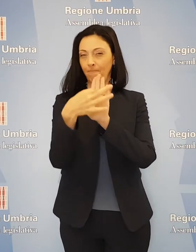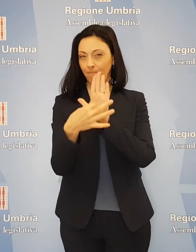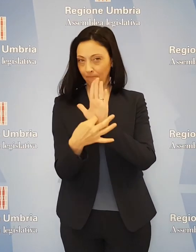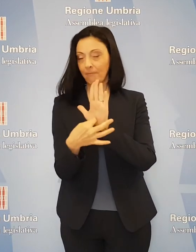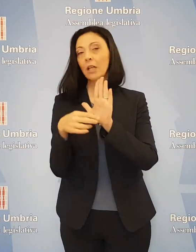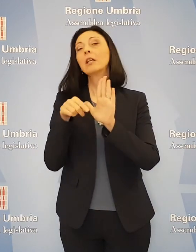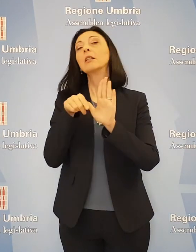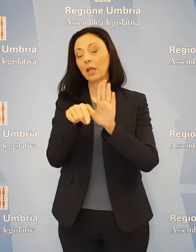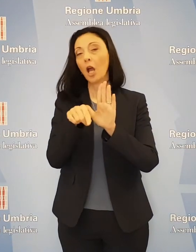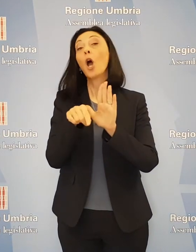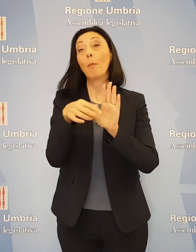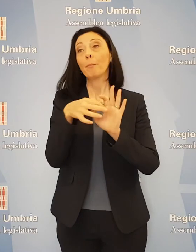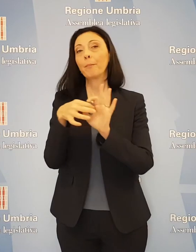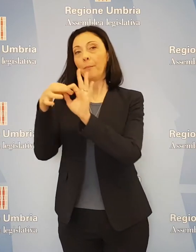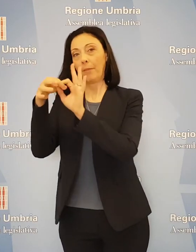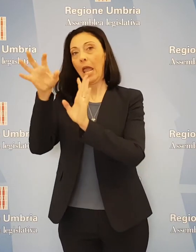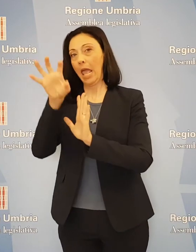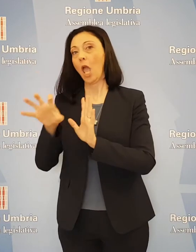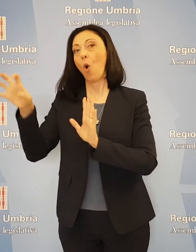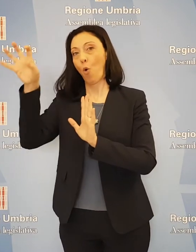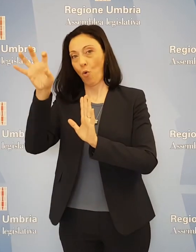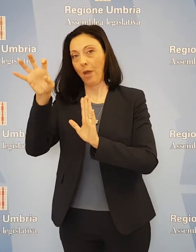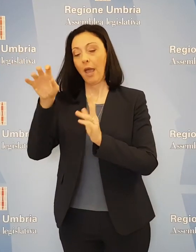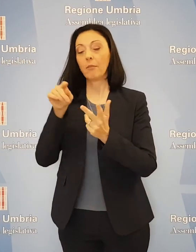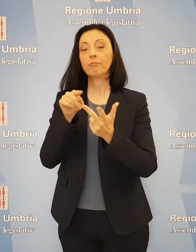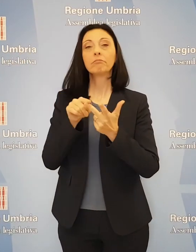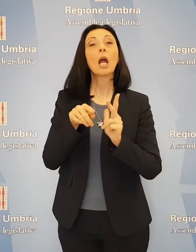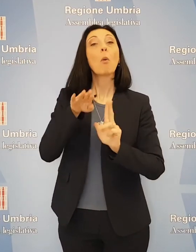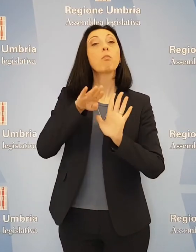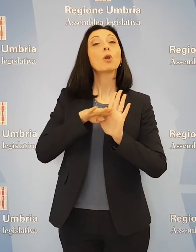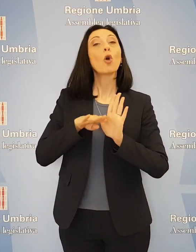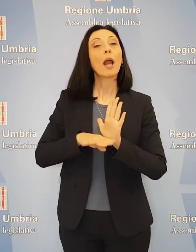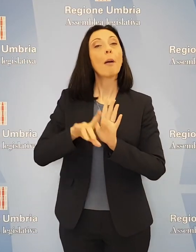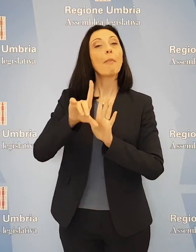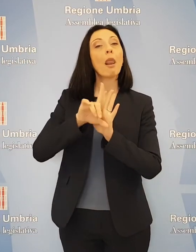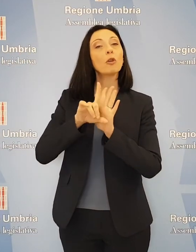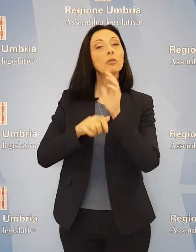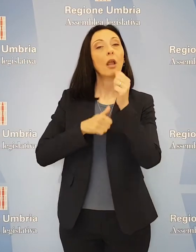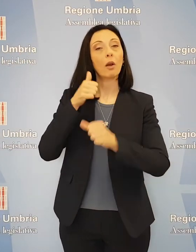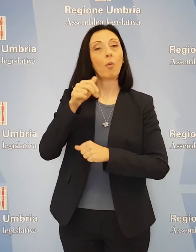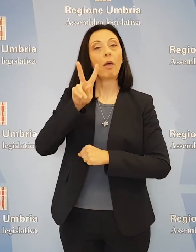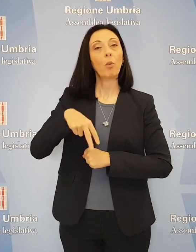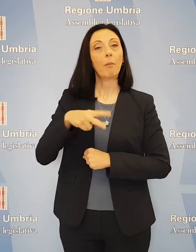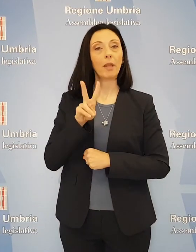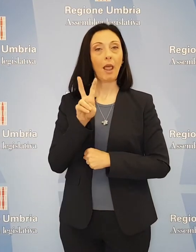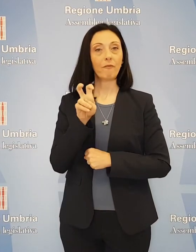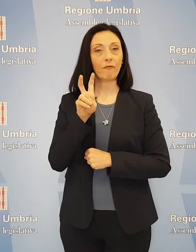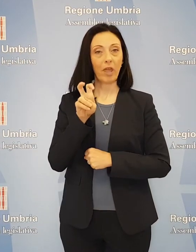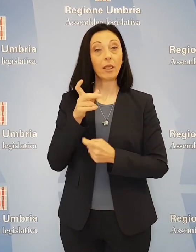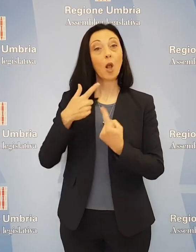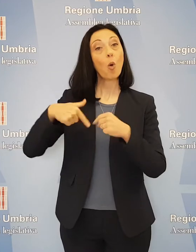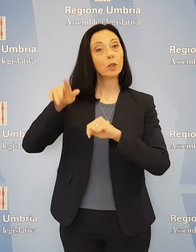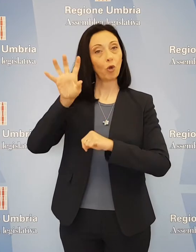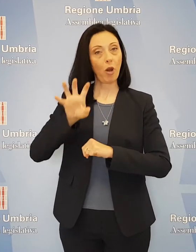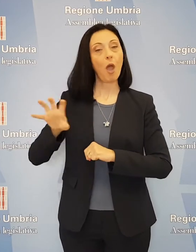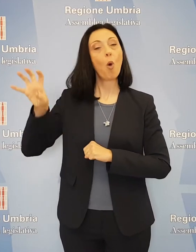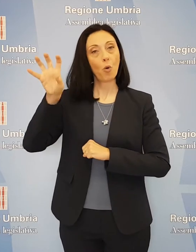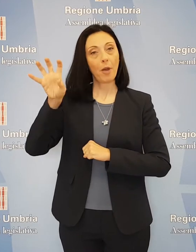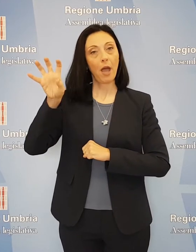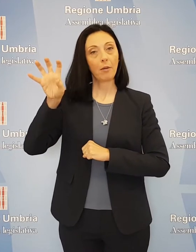e di indirizzo emanati dall'Unione Europea, il programma legislativo annuale 2020 della Commissione Europea. Per l